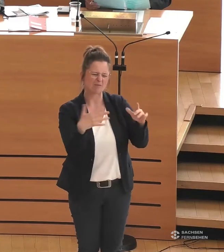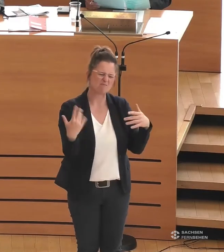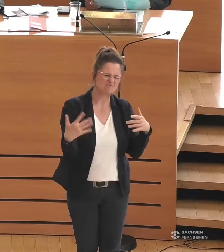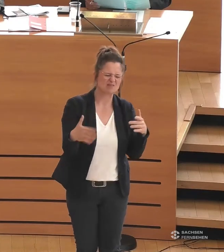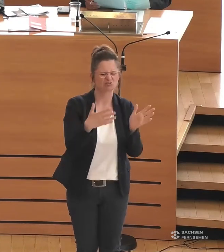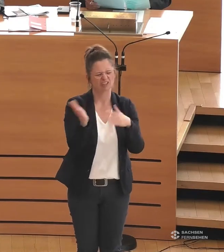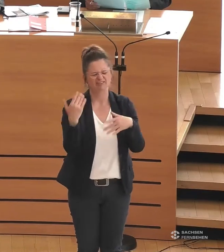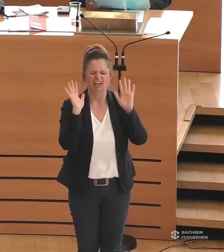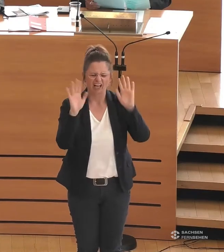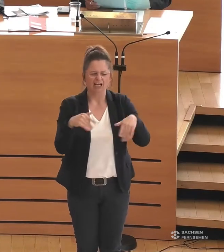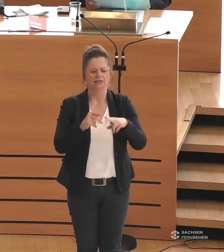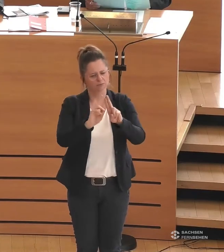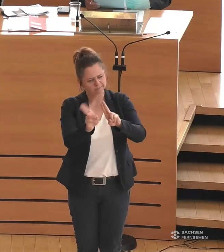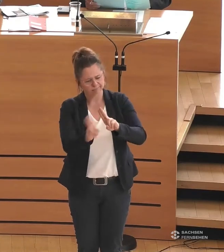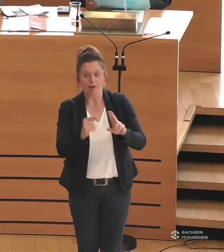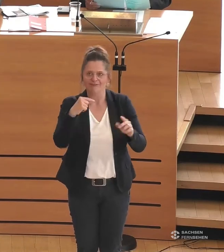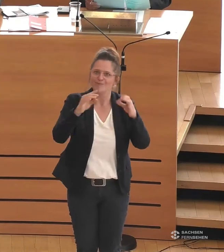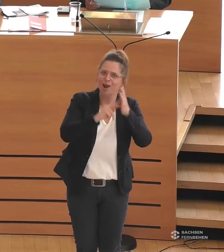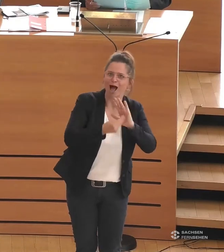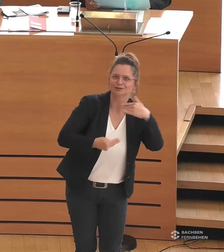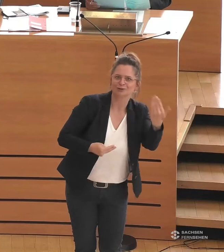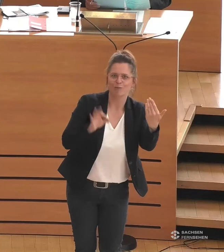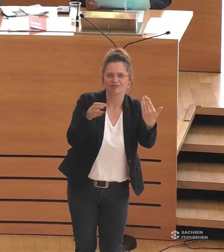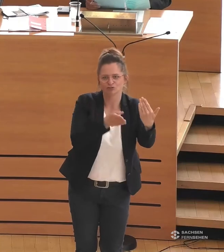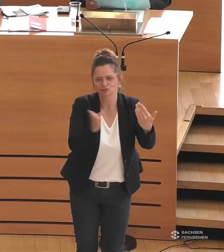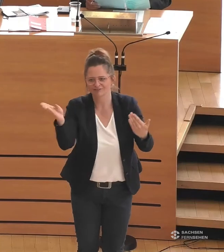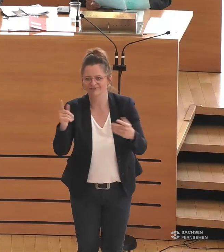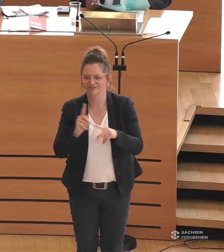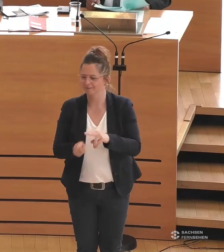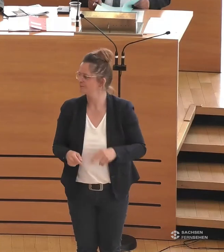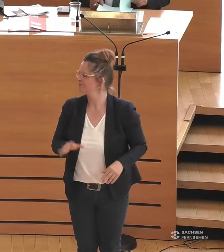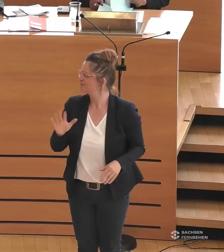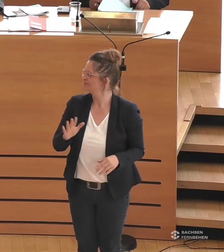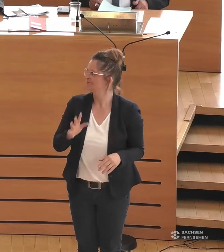nicht so funktioniert, wie es anfangs gedacht war. Die Redezeit ist abgelaufen.